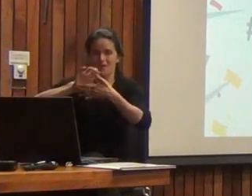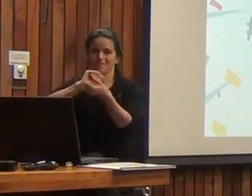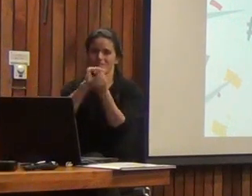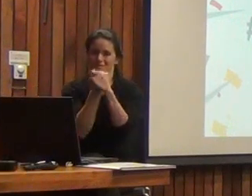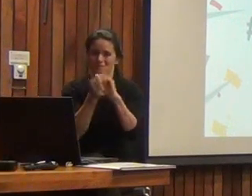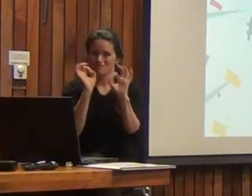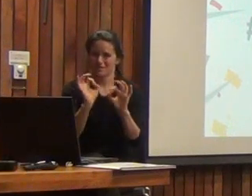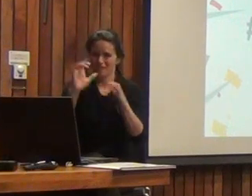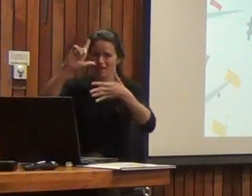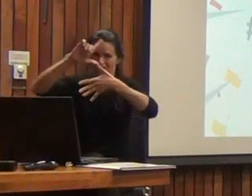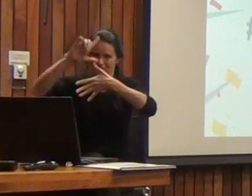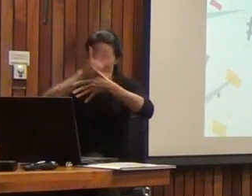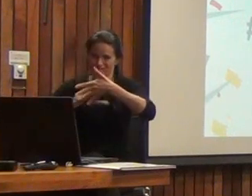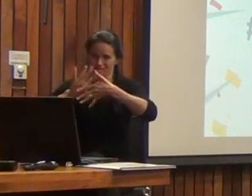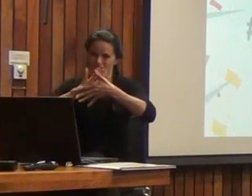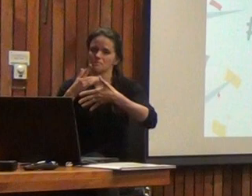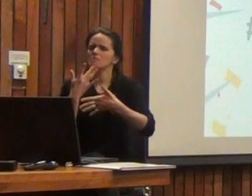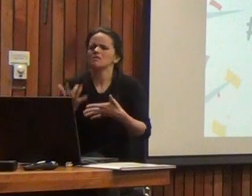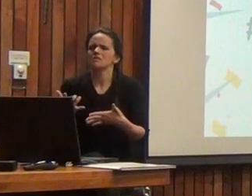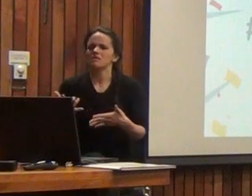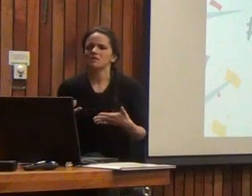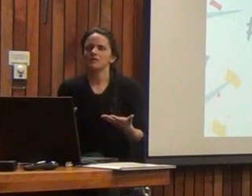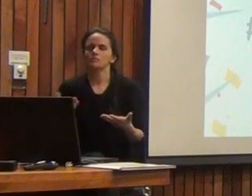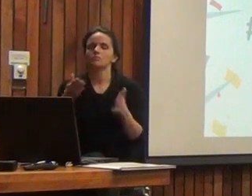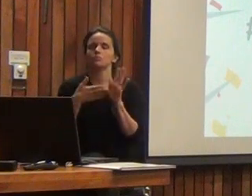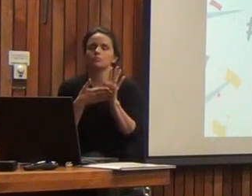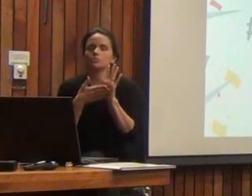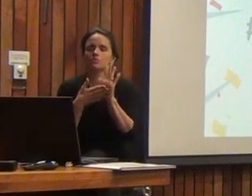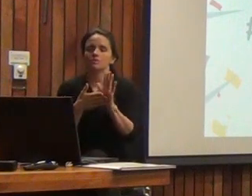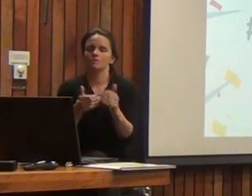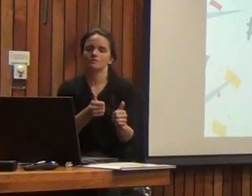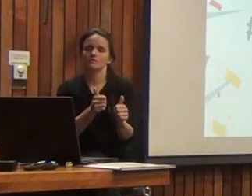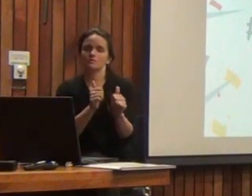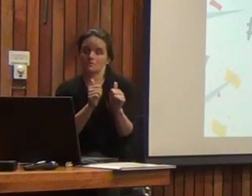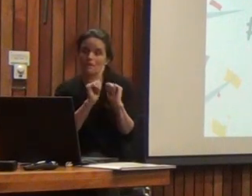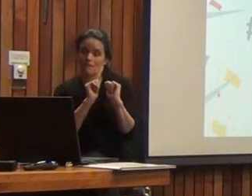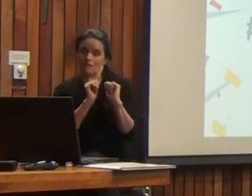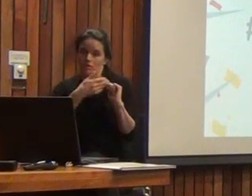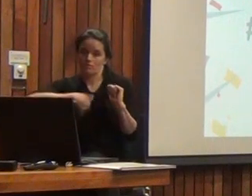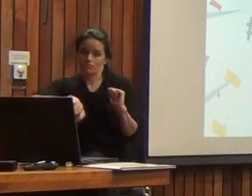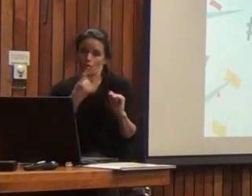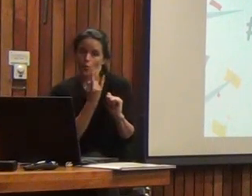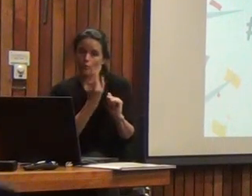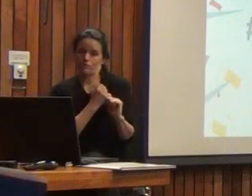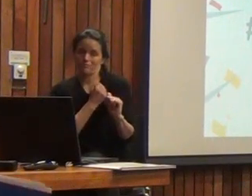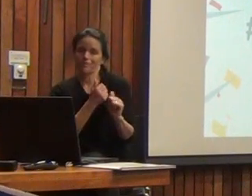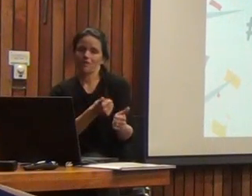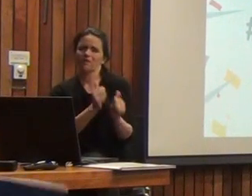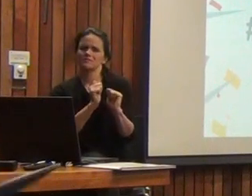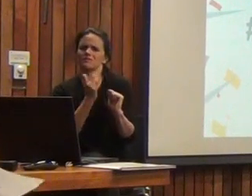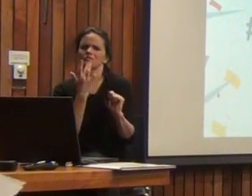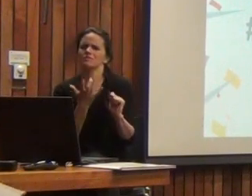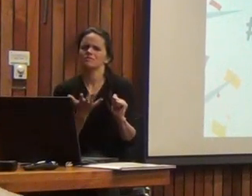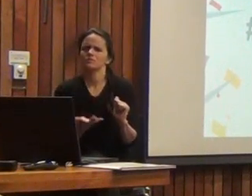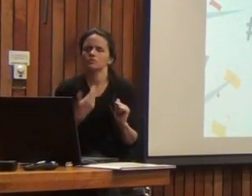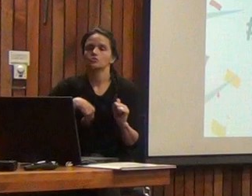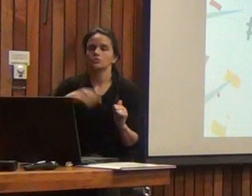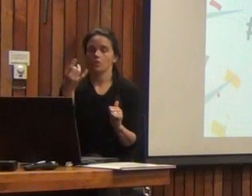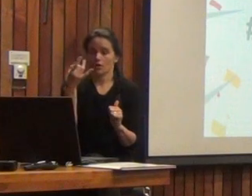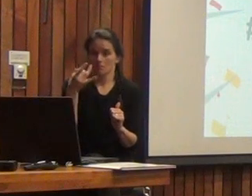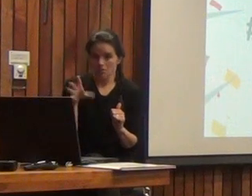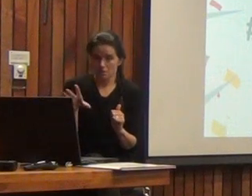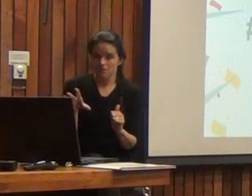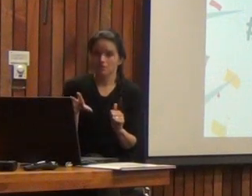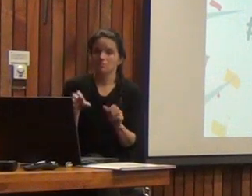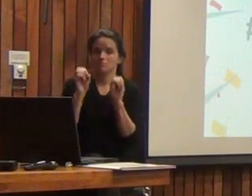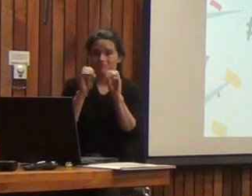y esto lo que demuestra es precisamente este desafío que tenemos como universidad. Nosotros no solo nos dedicamos